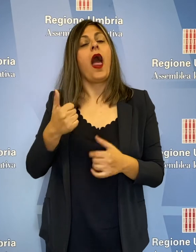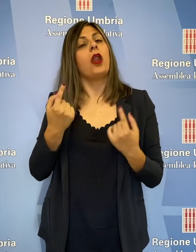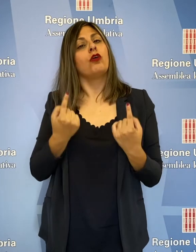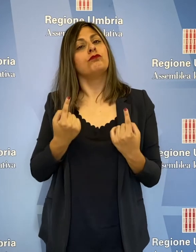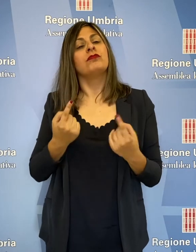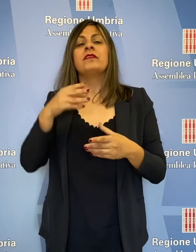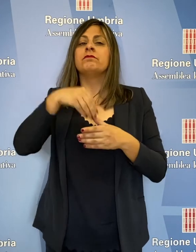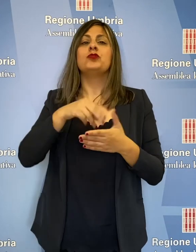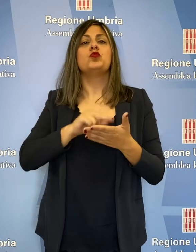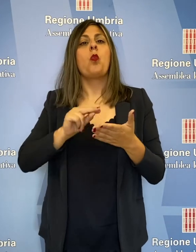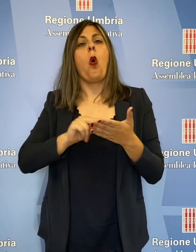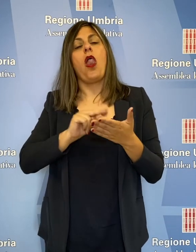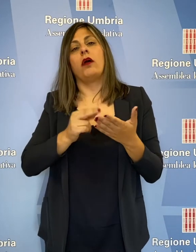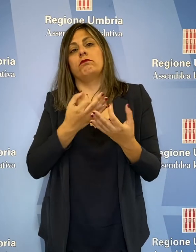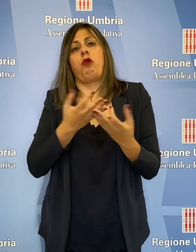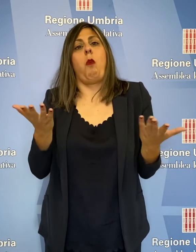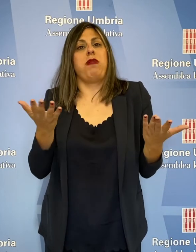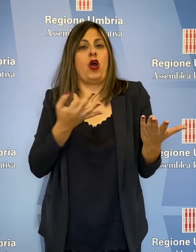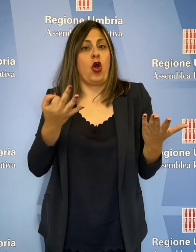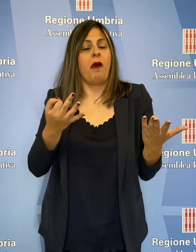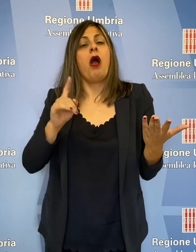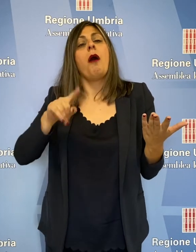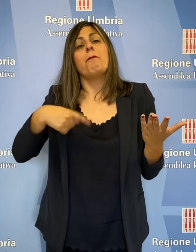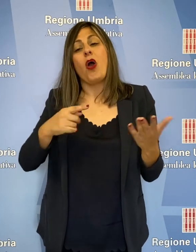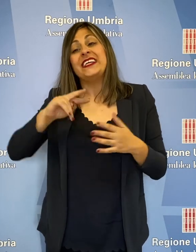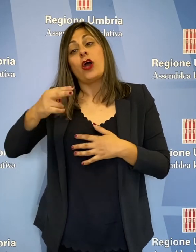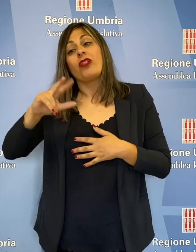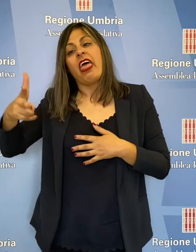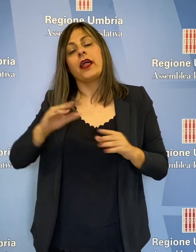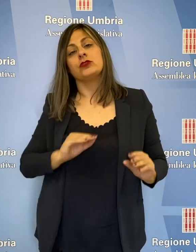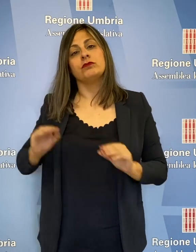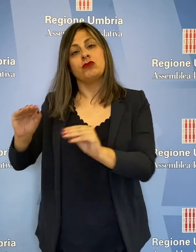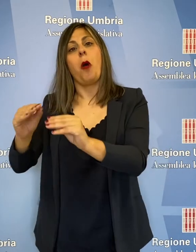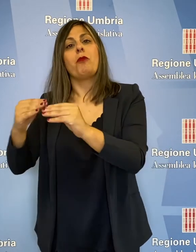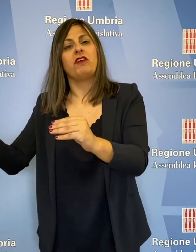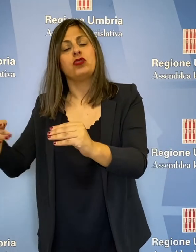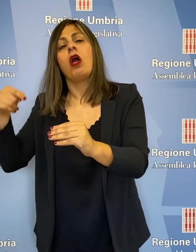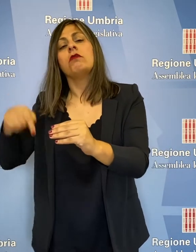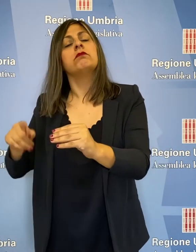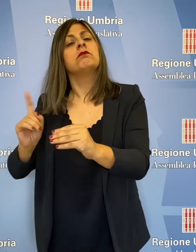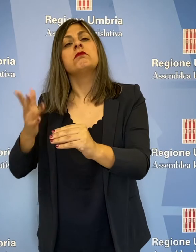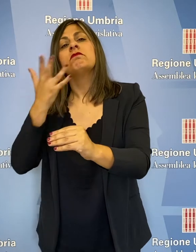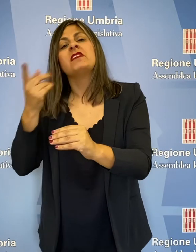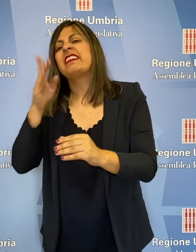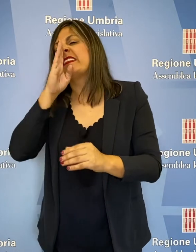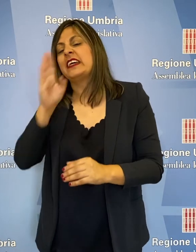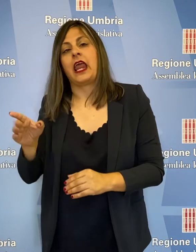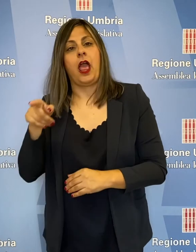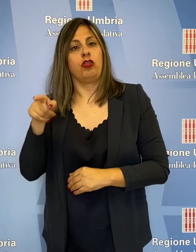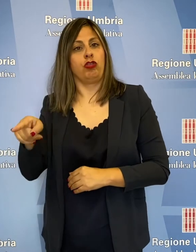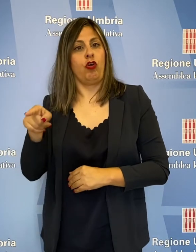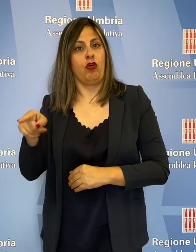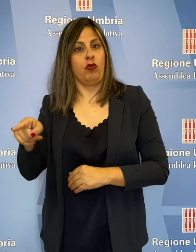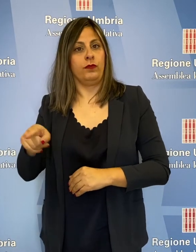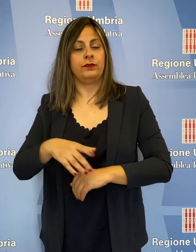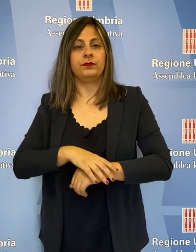di fare un anno negli istituti scolasti pubblici e il secondo e terzo in regime di sussidarietà attraverso indirizzi